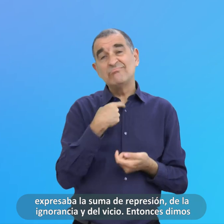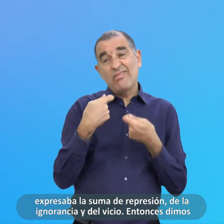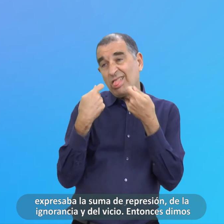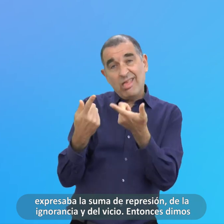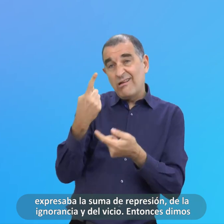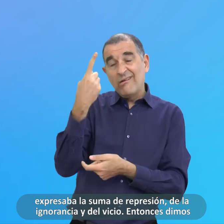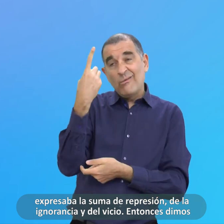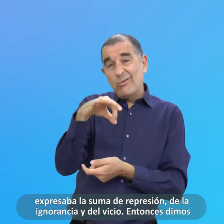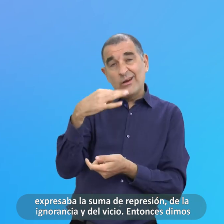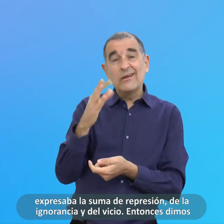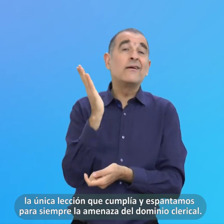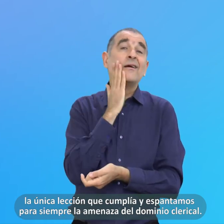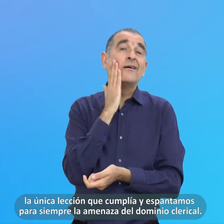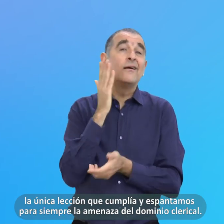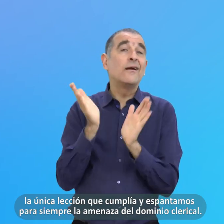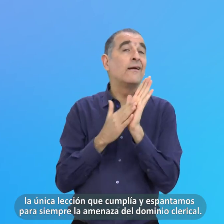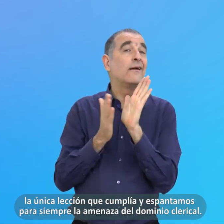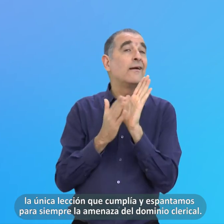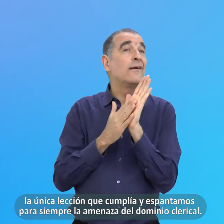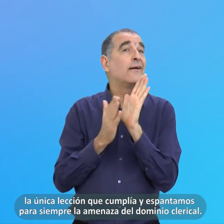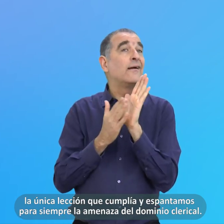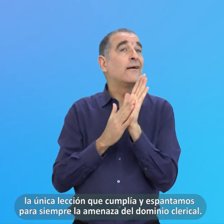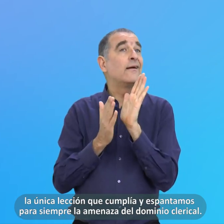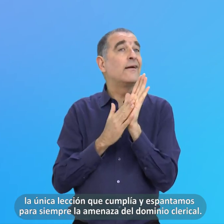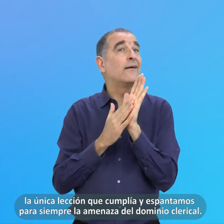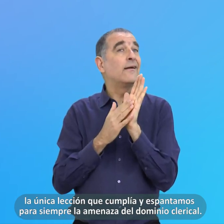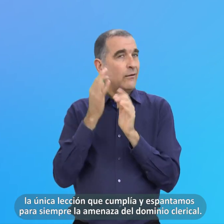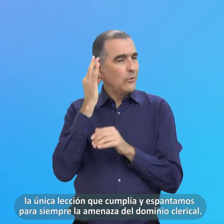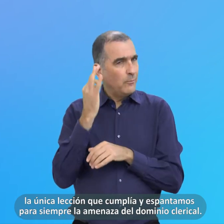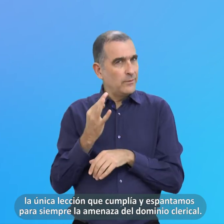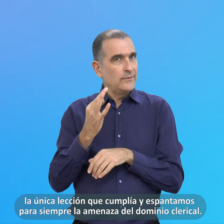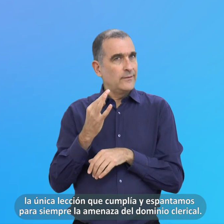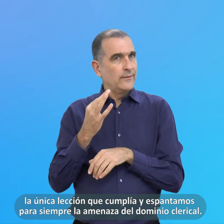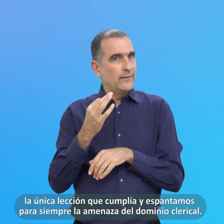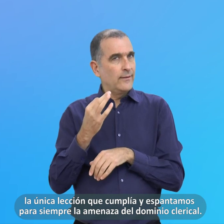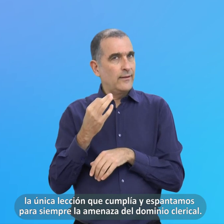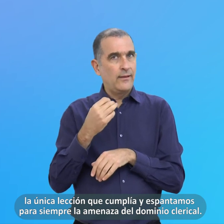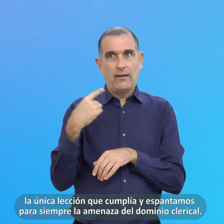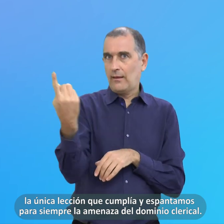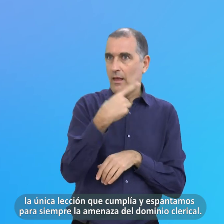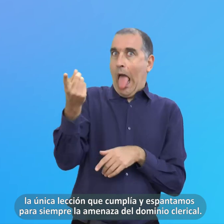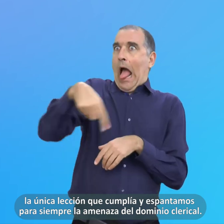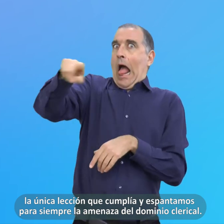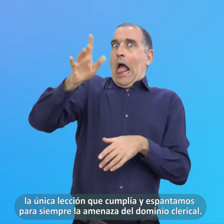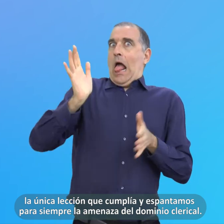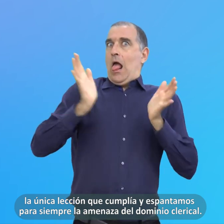Dimos La Única Lección Que Cumplía Y Espantamos